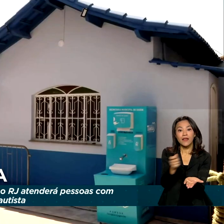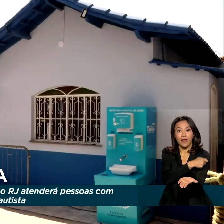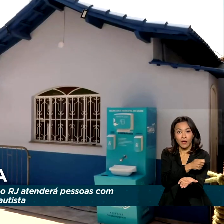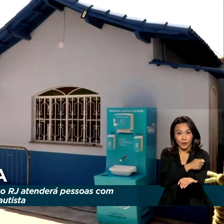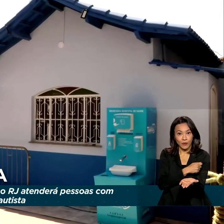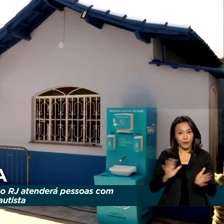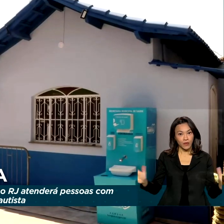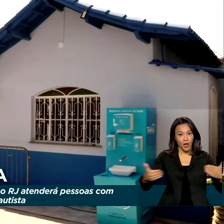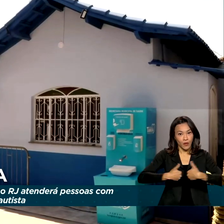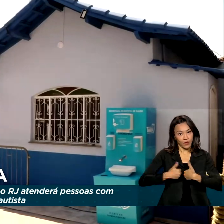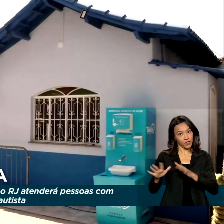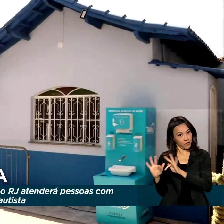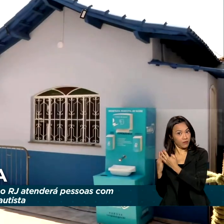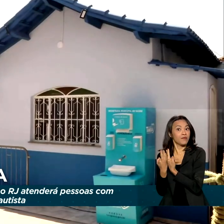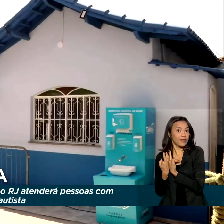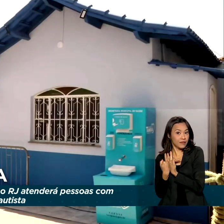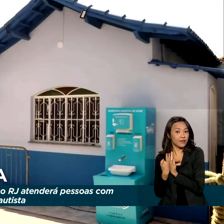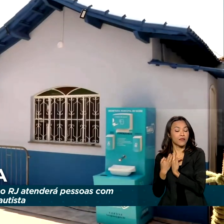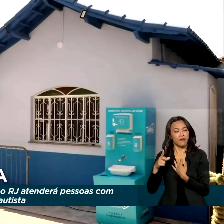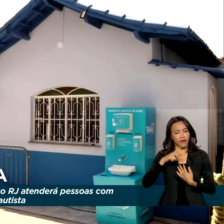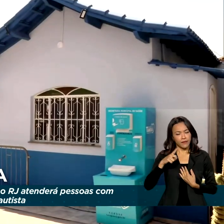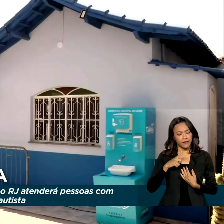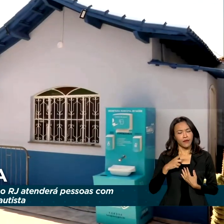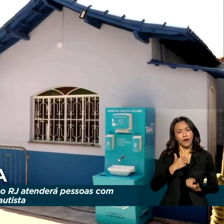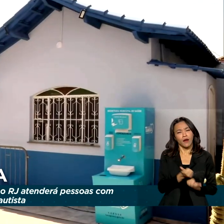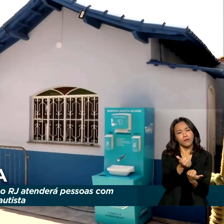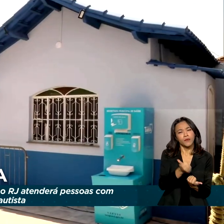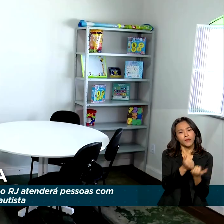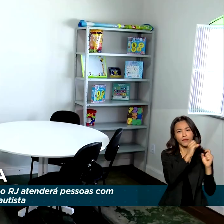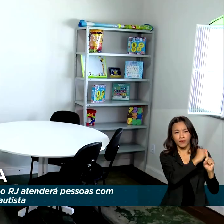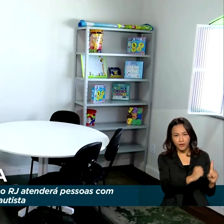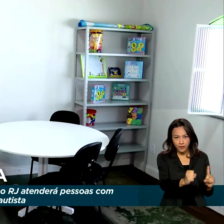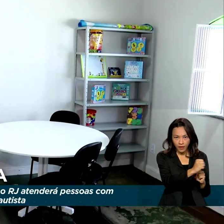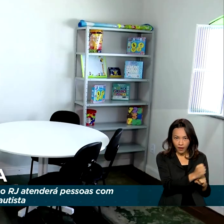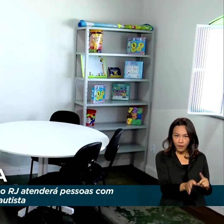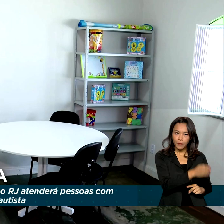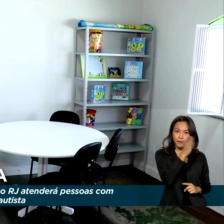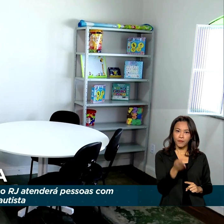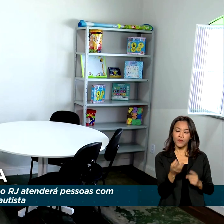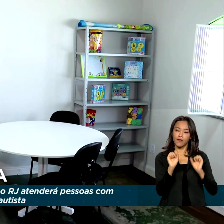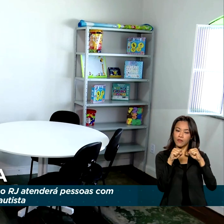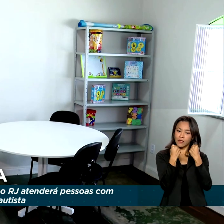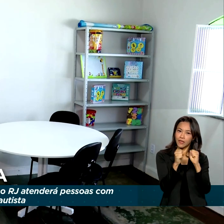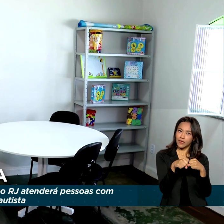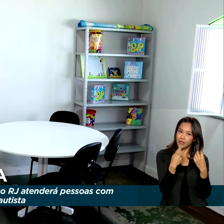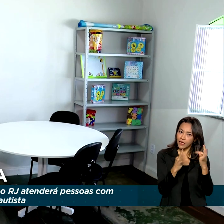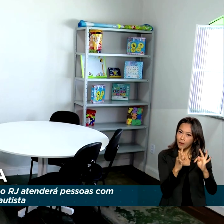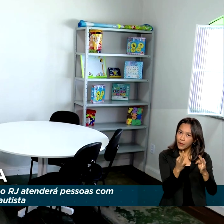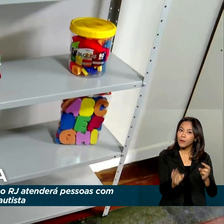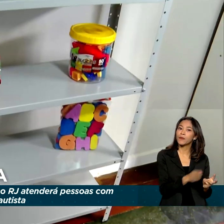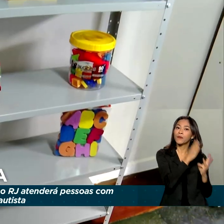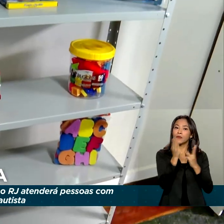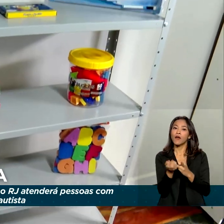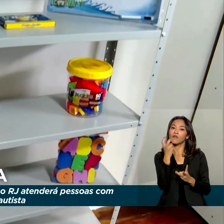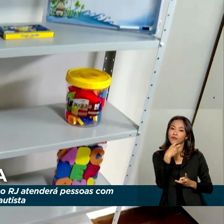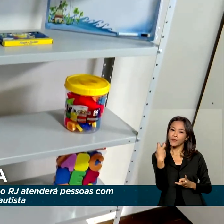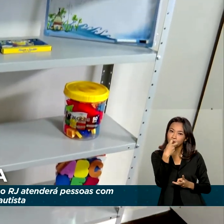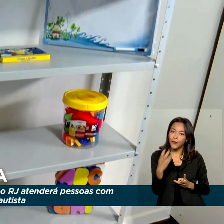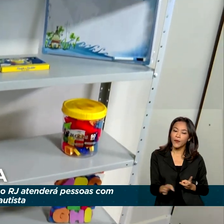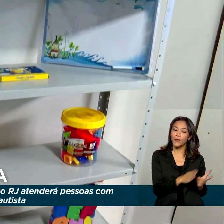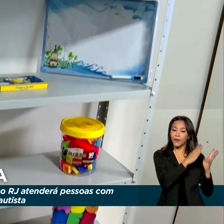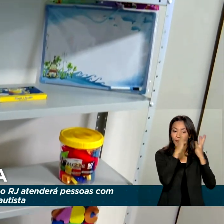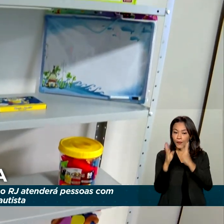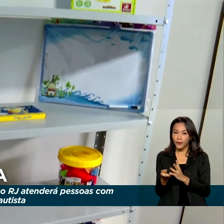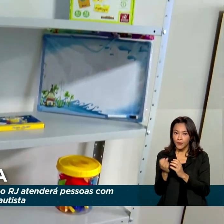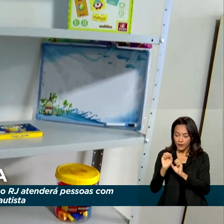e suas famílias. Eles terão apoio de assistentes sociais, fisioterapeutas, fonoaudiólogos, terapeutas